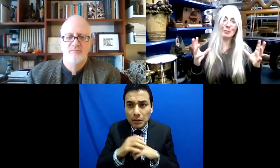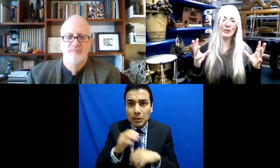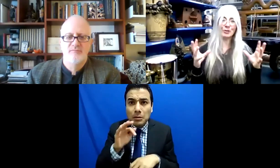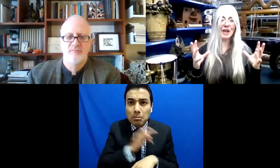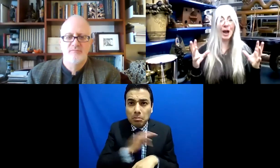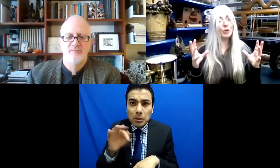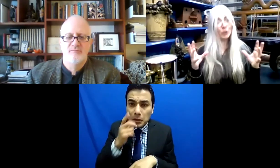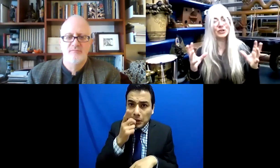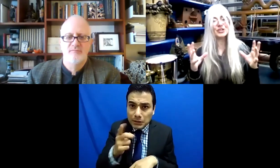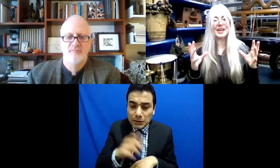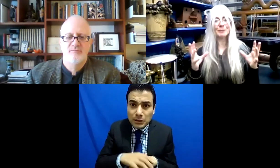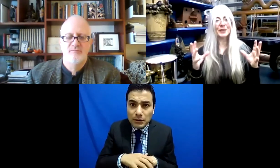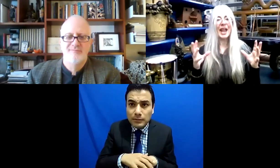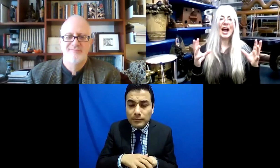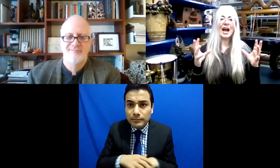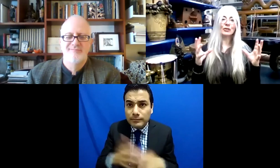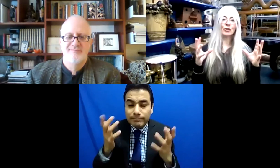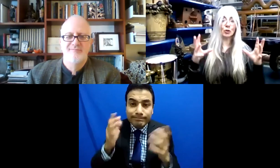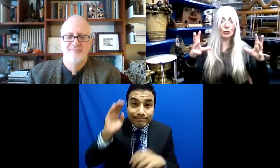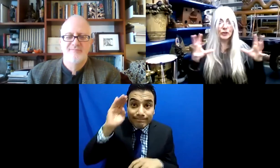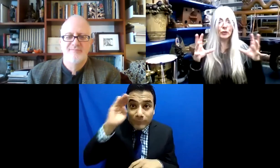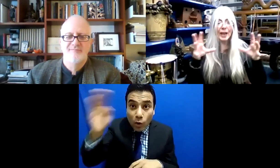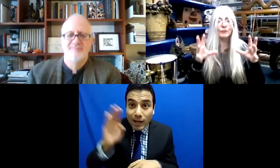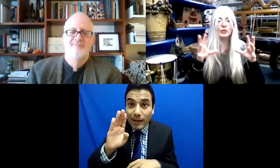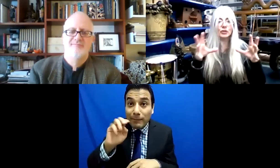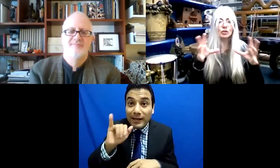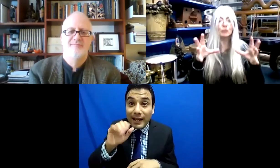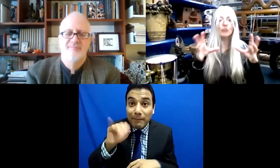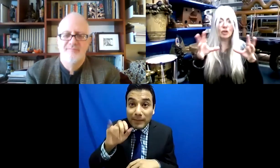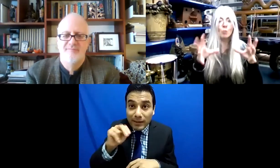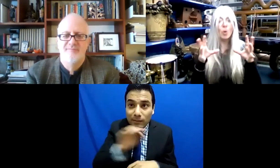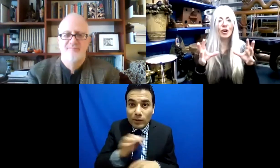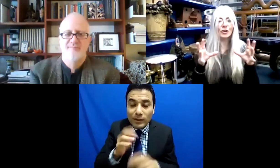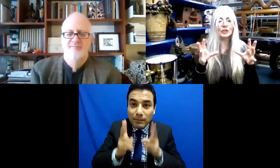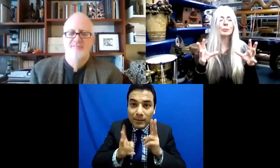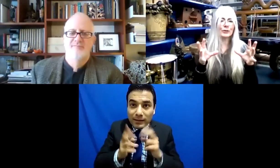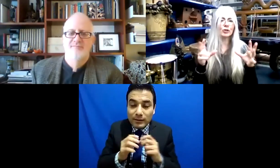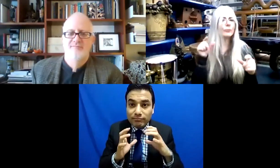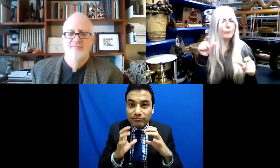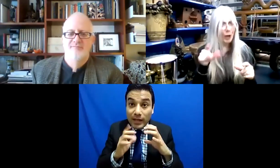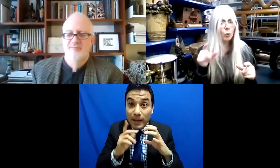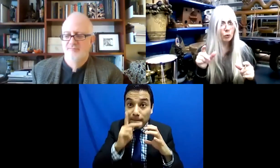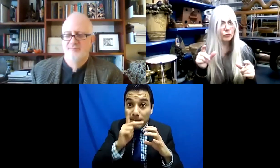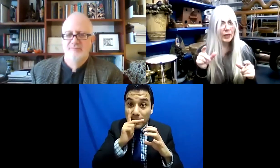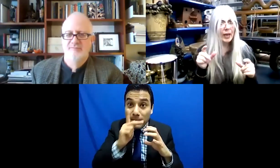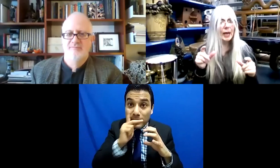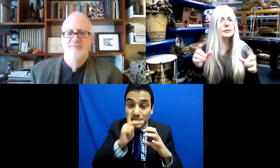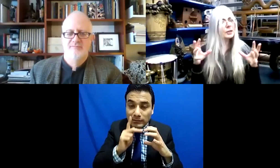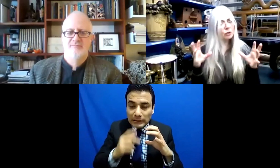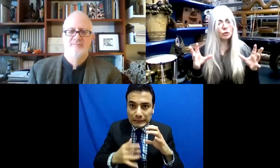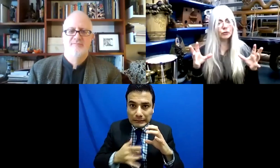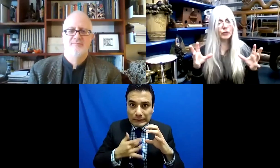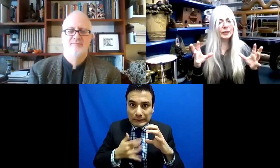algo. Yo te puedo decir, hola Benjamín, ¿cómo estás? Y puedes sentir el énfasis en ciertas palabras,